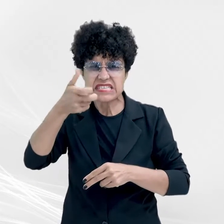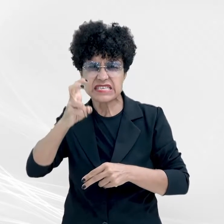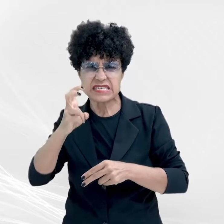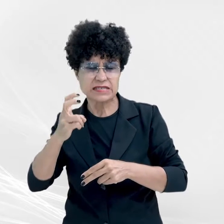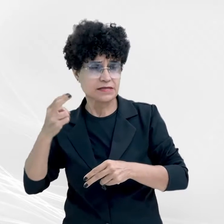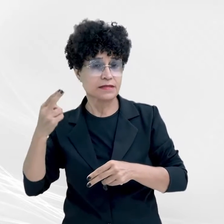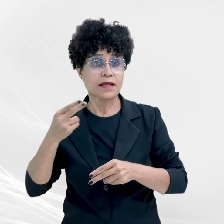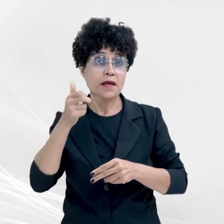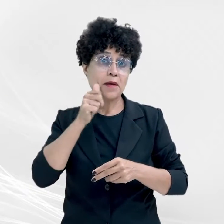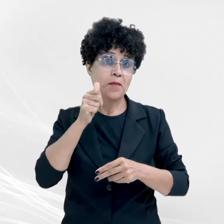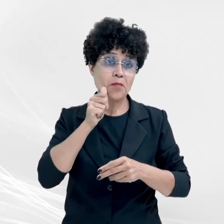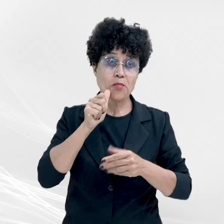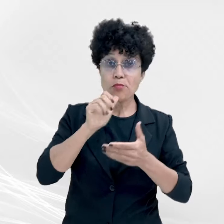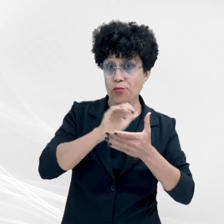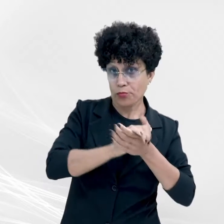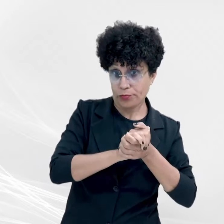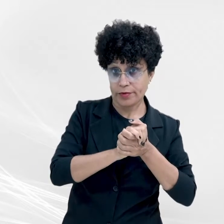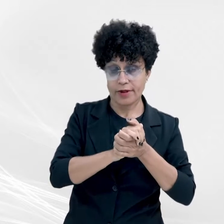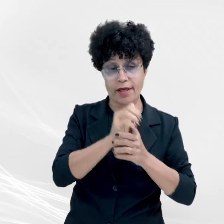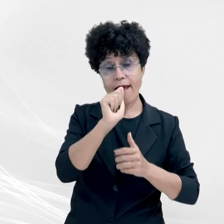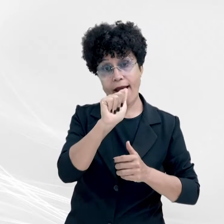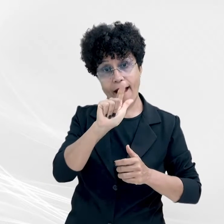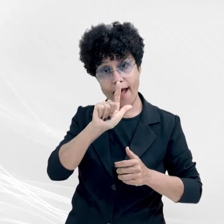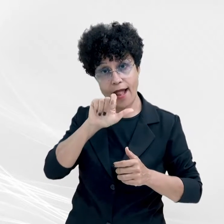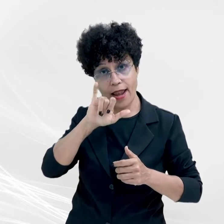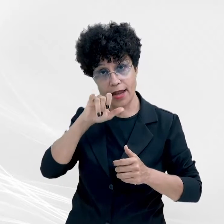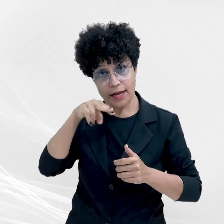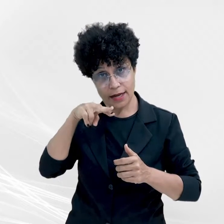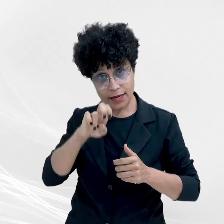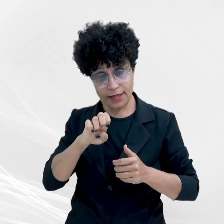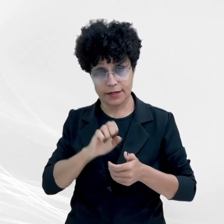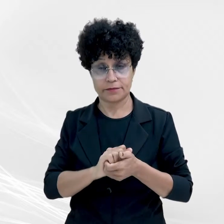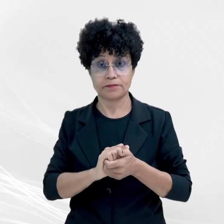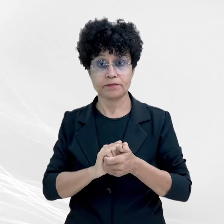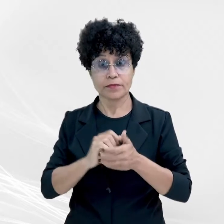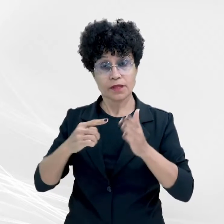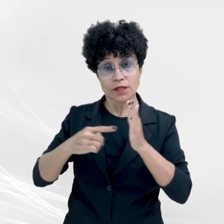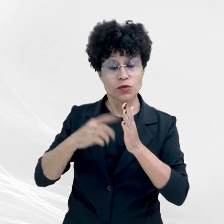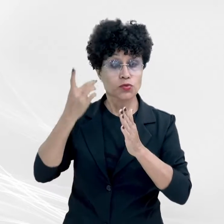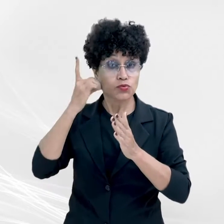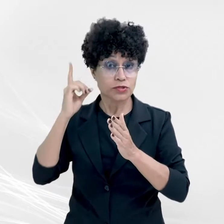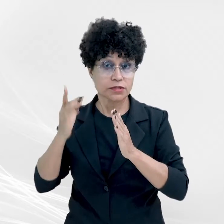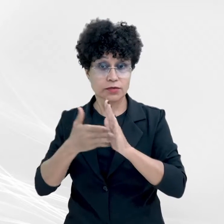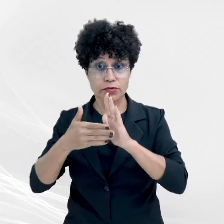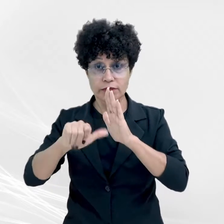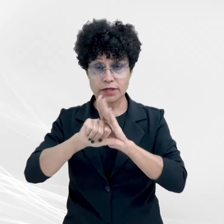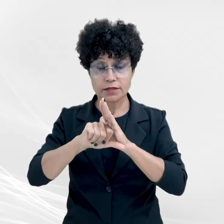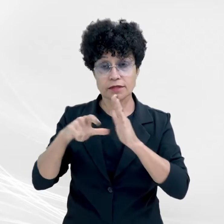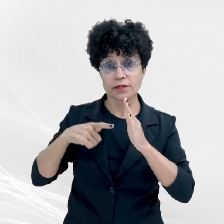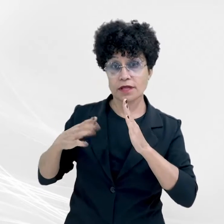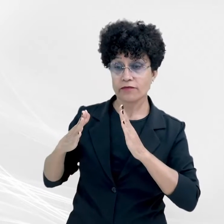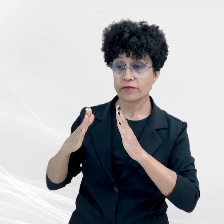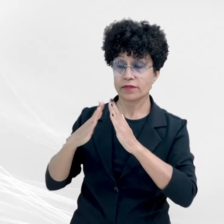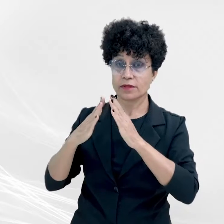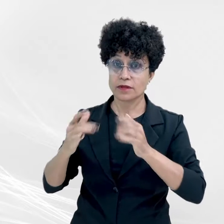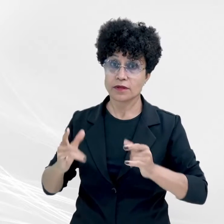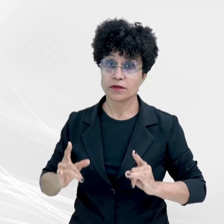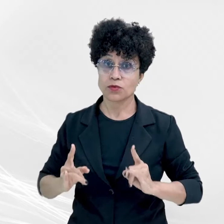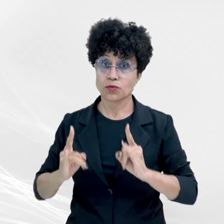Gomes de Souza. Consta na denúncia que, no dia do crime, estavam no apartamento do casal o filho de 4